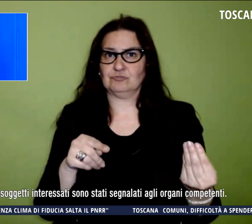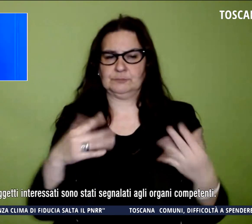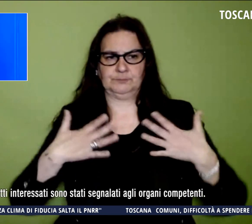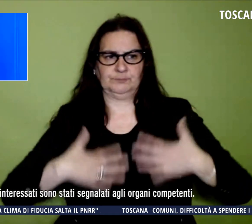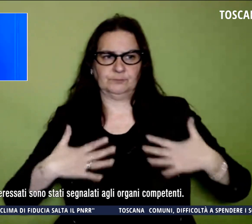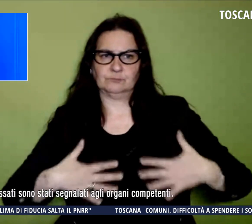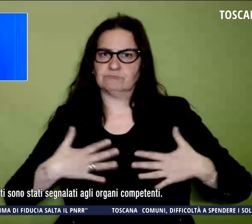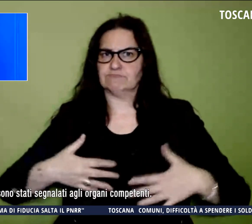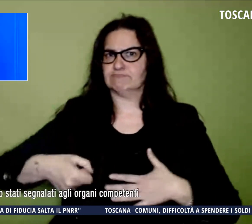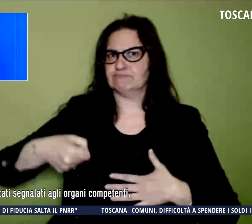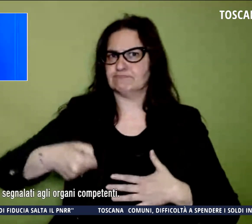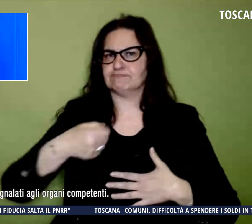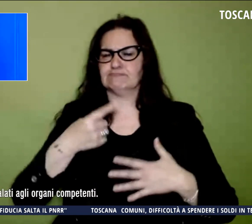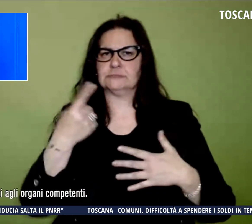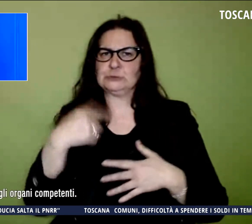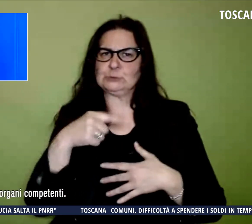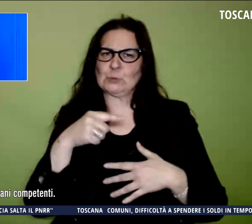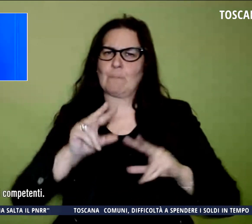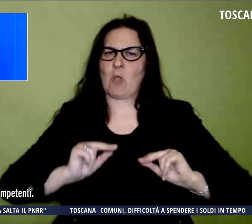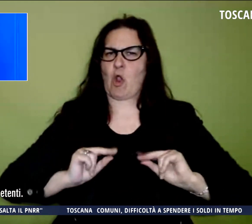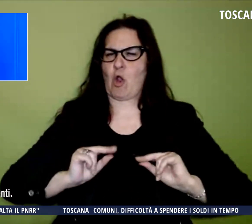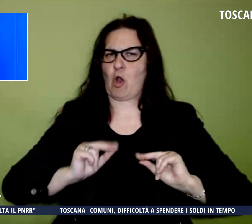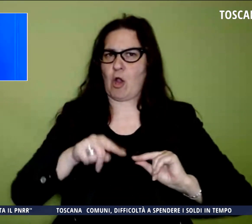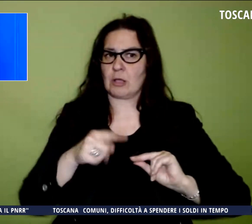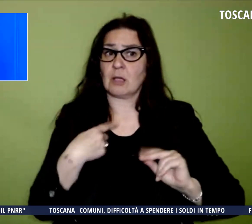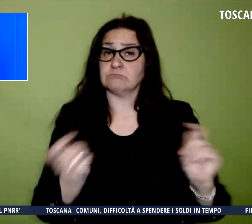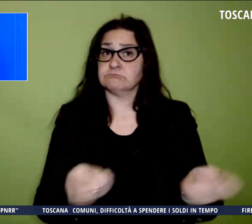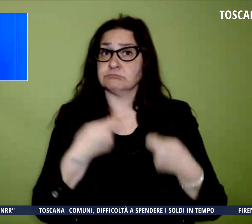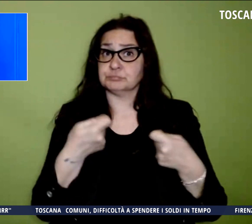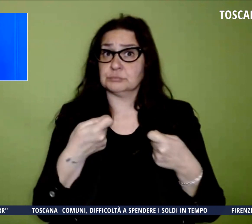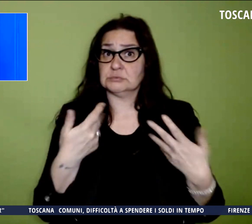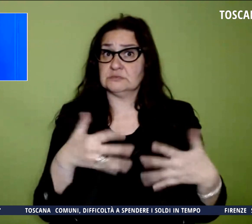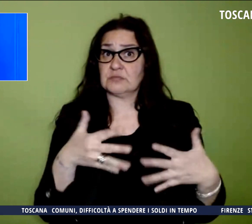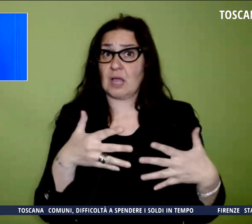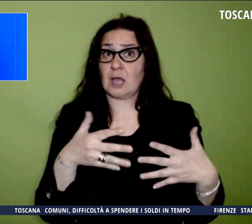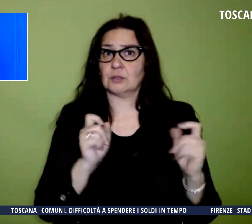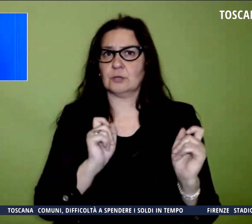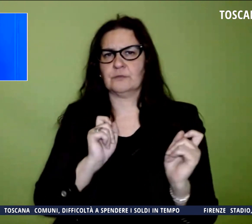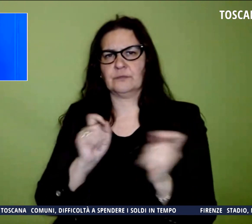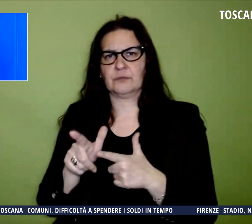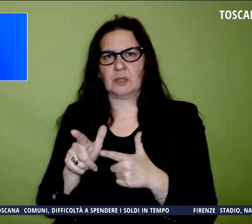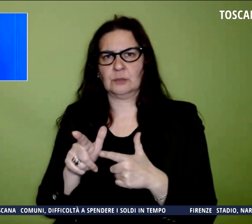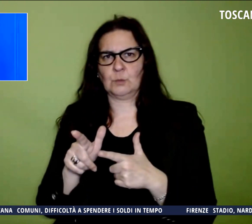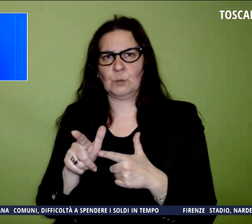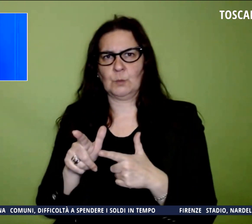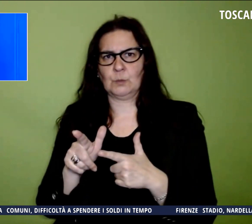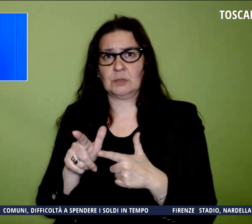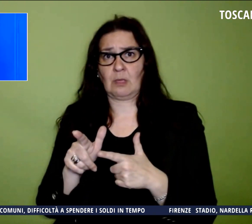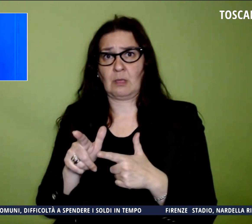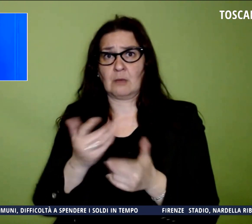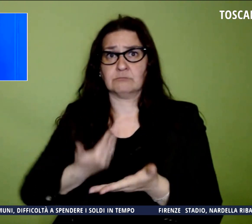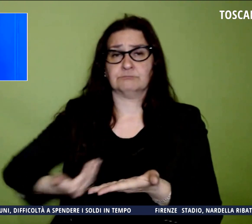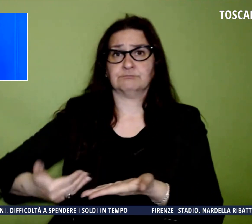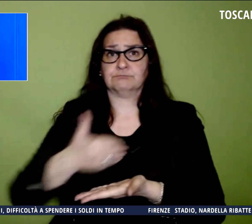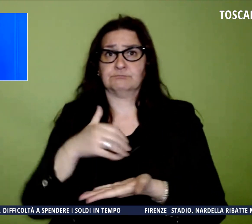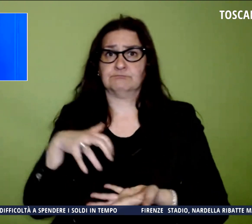alta moda, dopo essere state confiscate, sono state vendute e le somme ricavate versate all